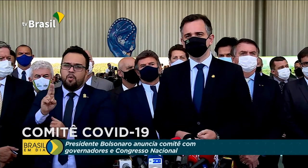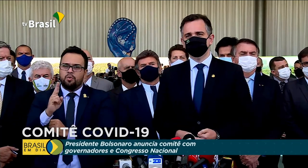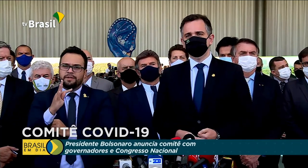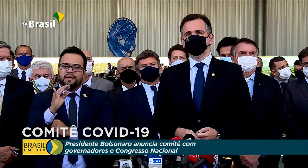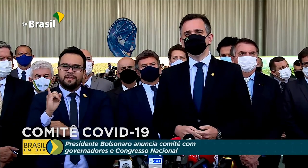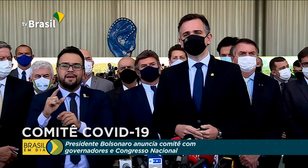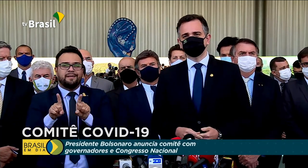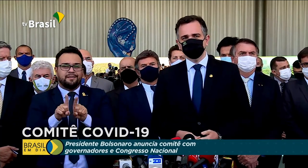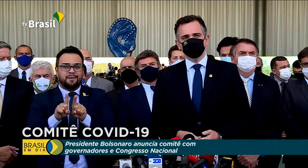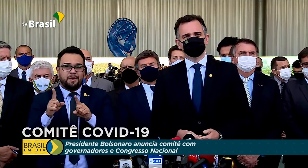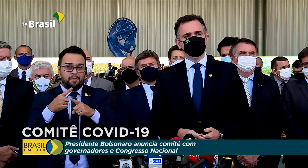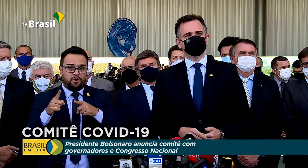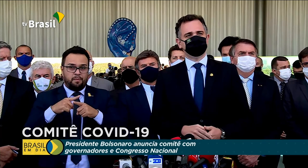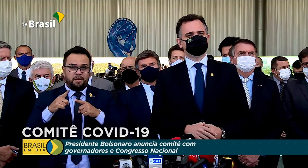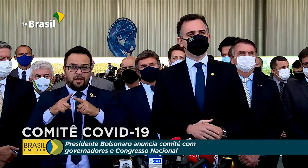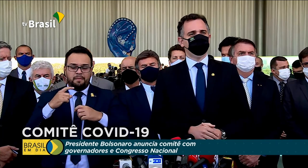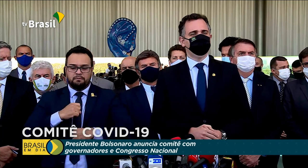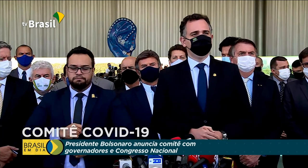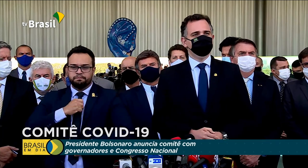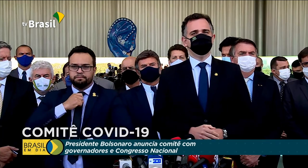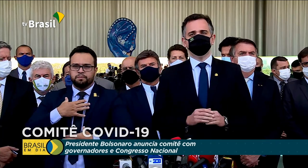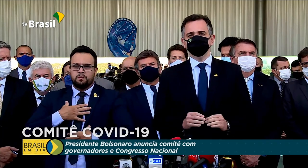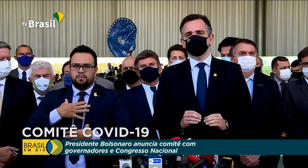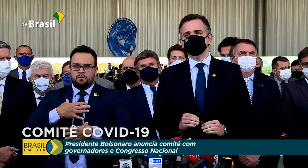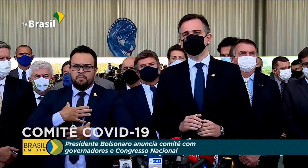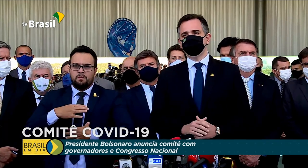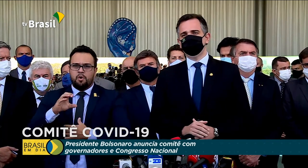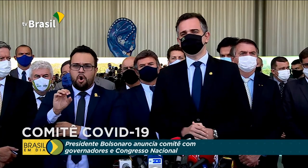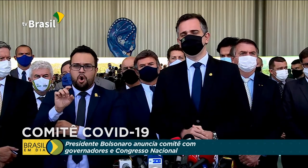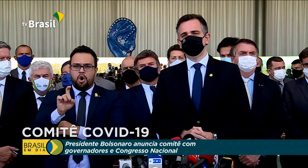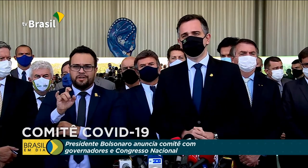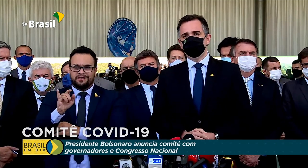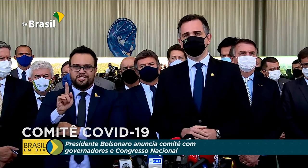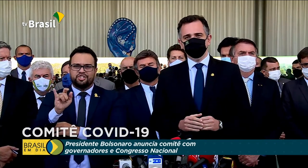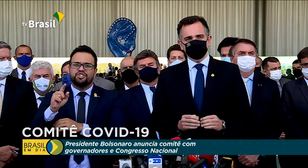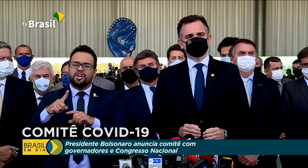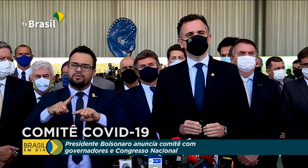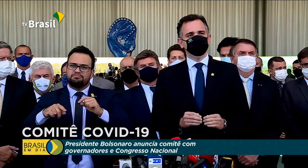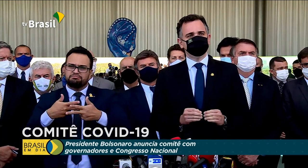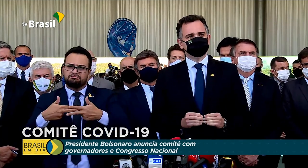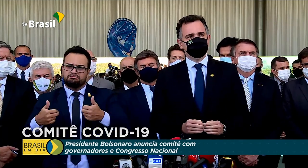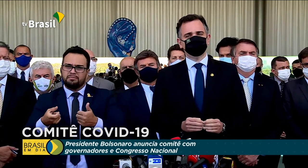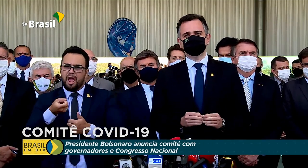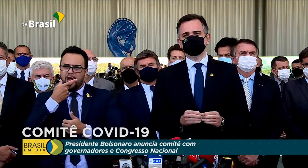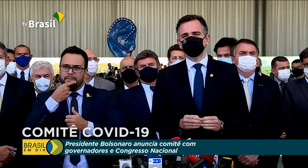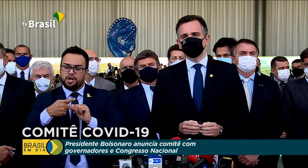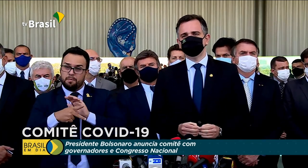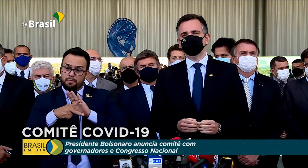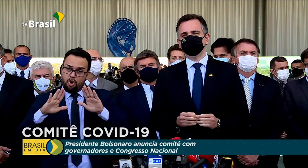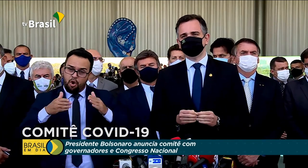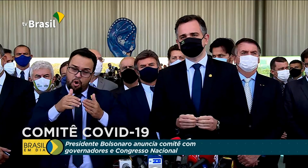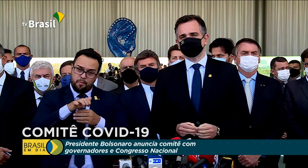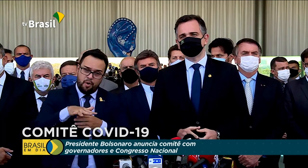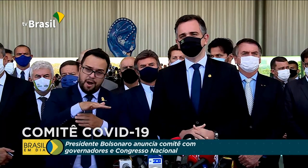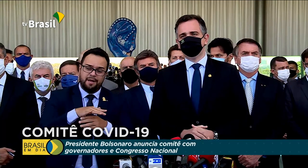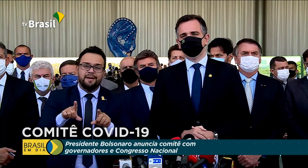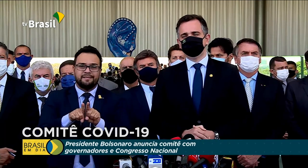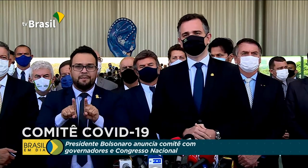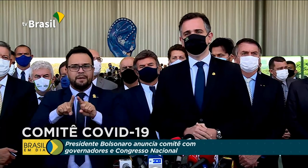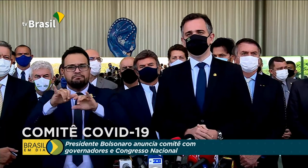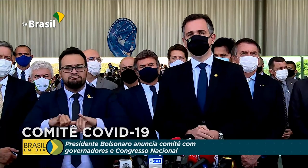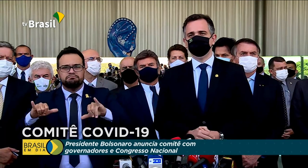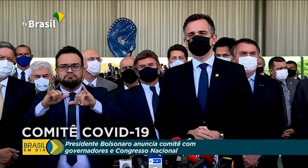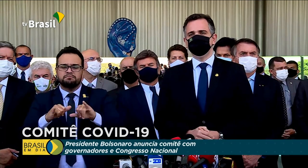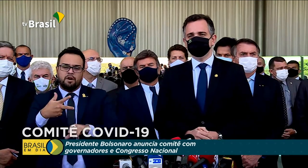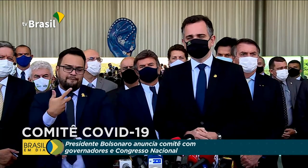oxigênio e de insumos de medicação e, fundamentalmente, a política do Ministério da Saúde para a vacinação do